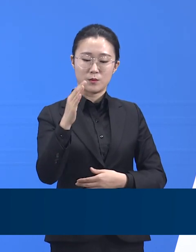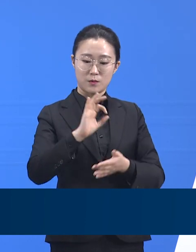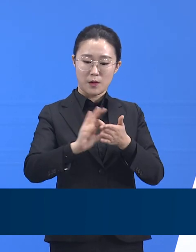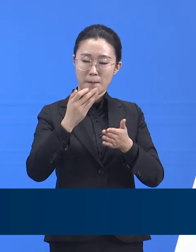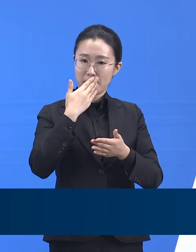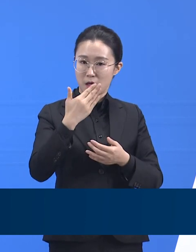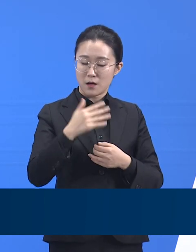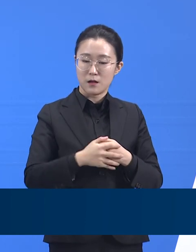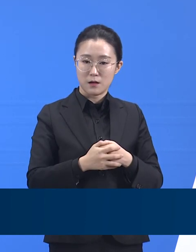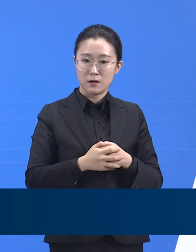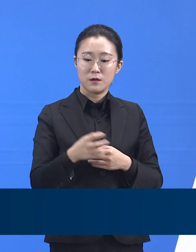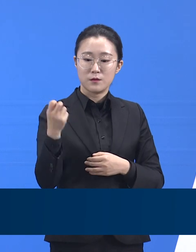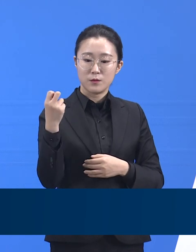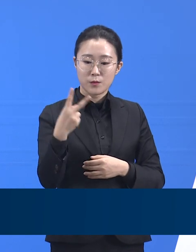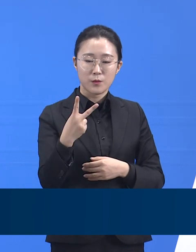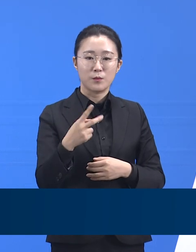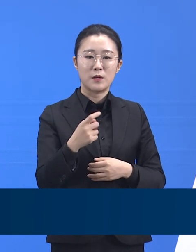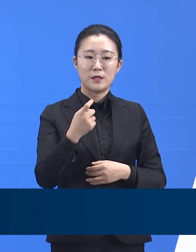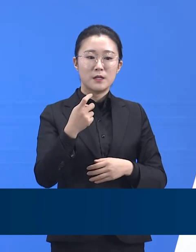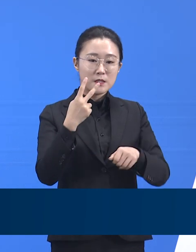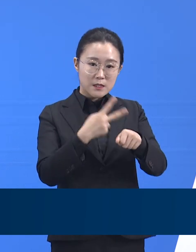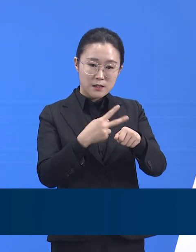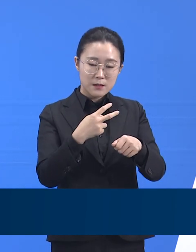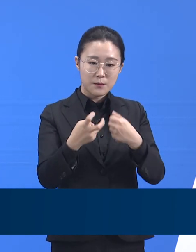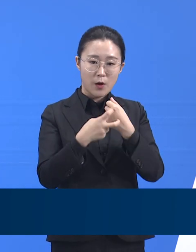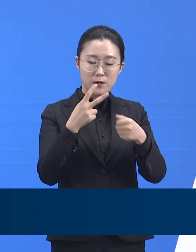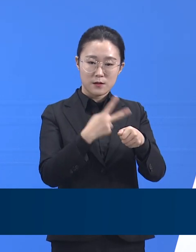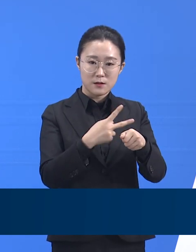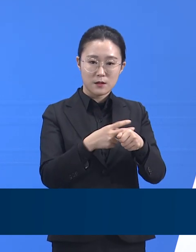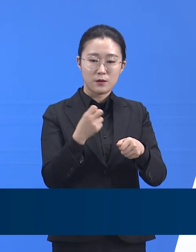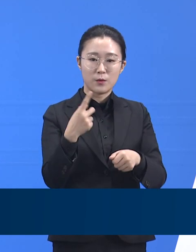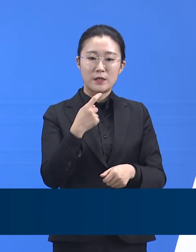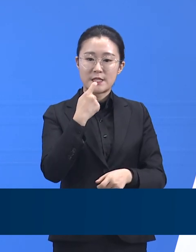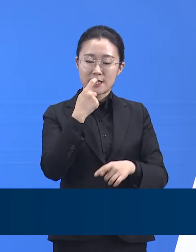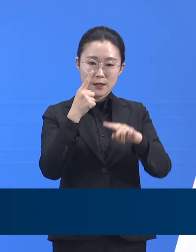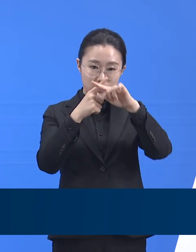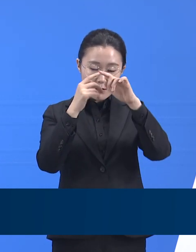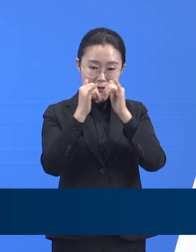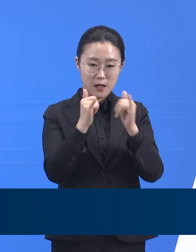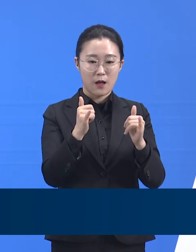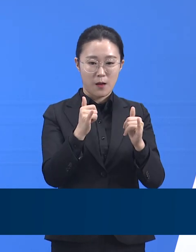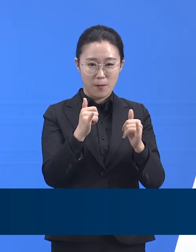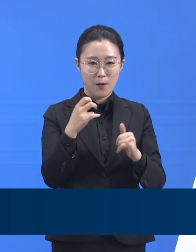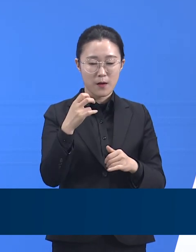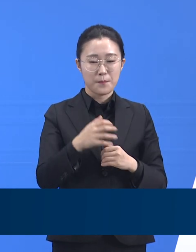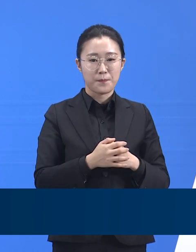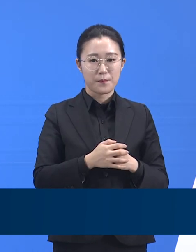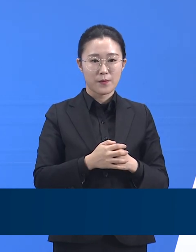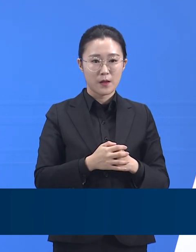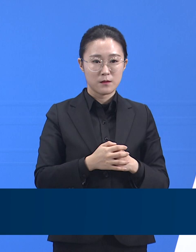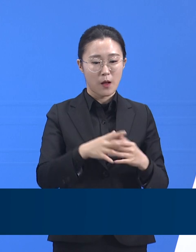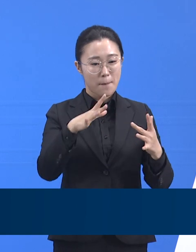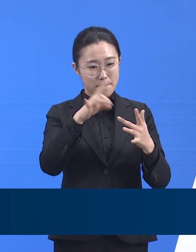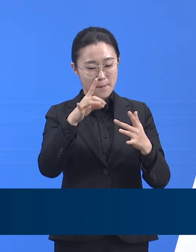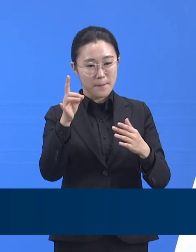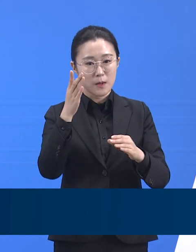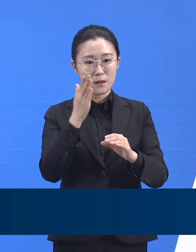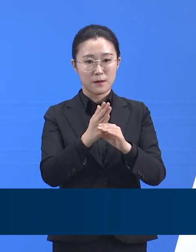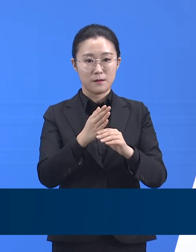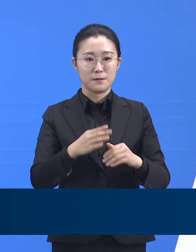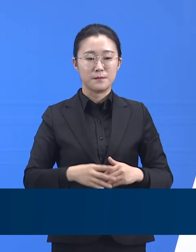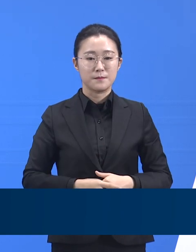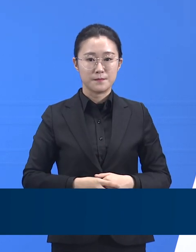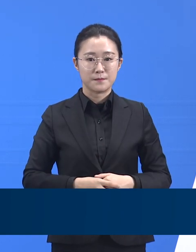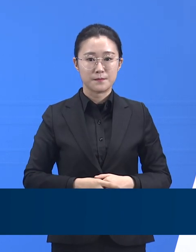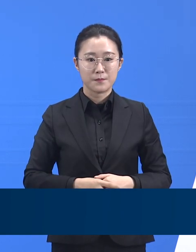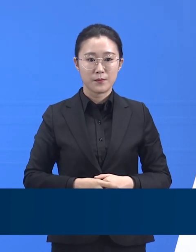모집하고 확보하는 중입니다. 더불어 도내 의료기관들 중에서 코로나19 감염병 전담병원으로